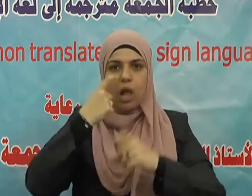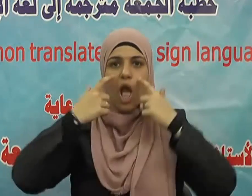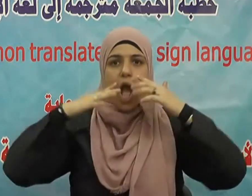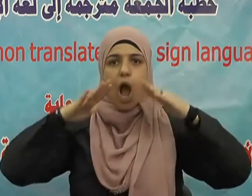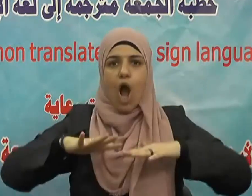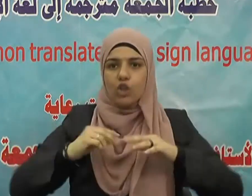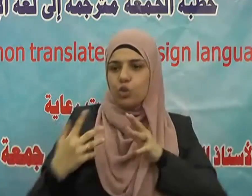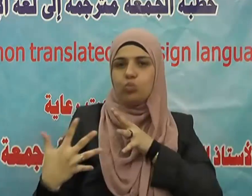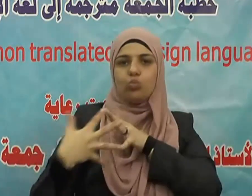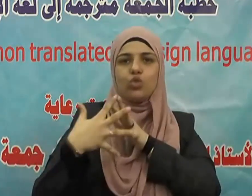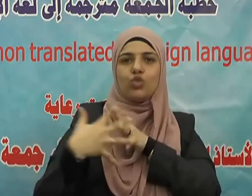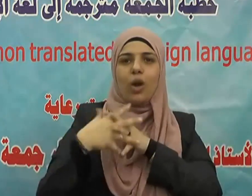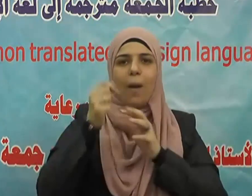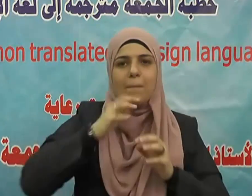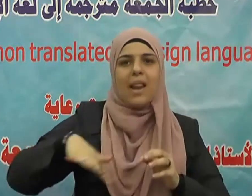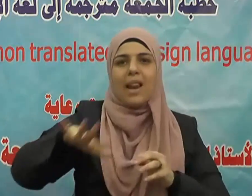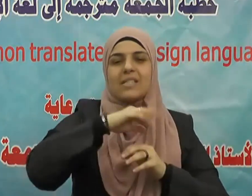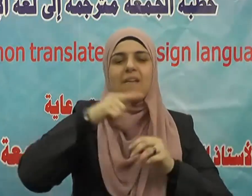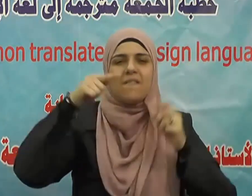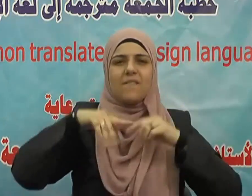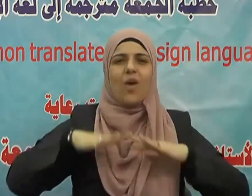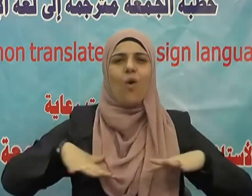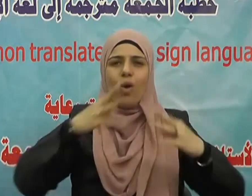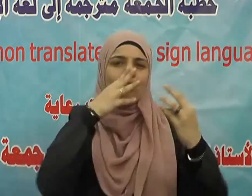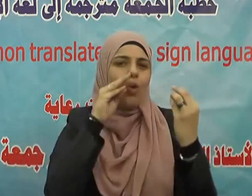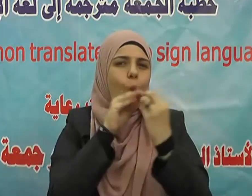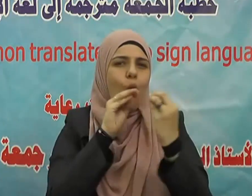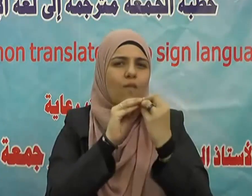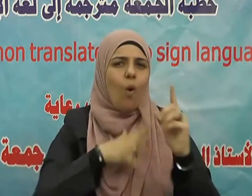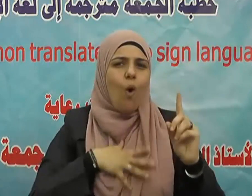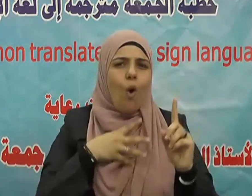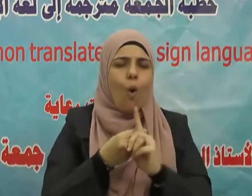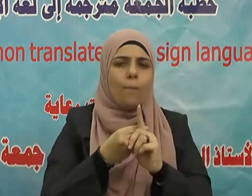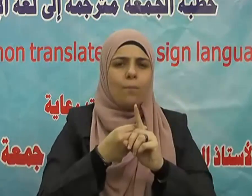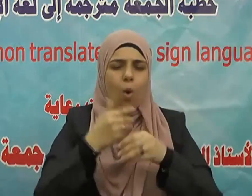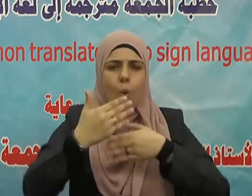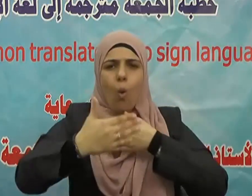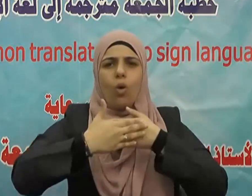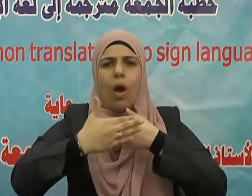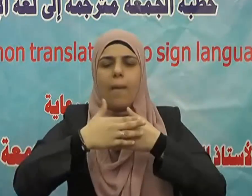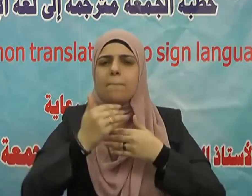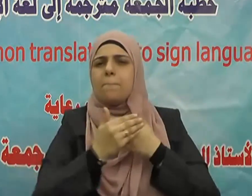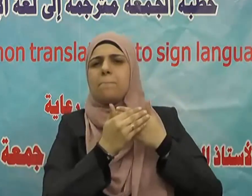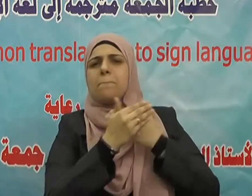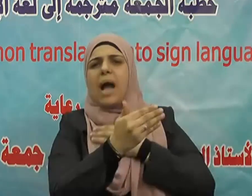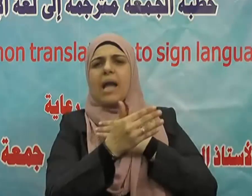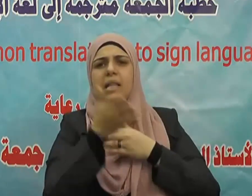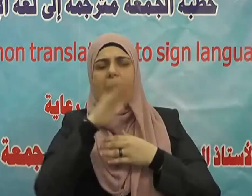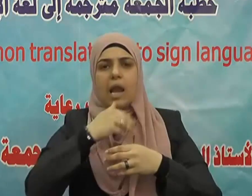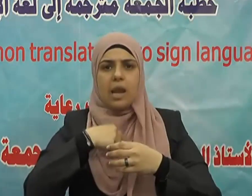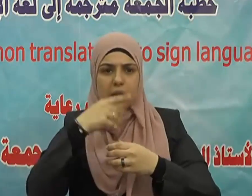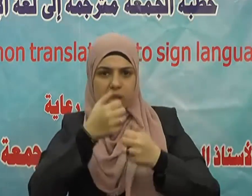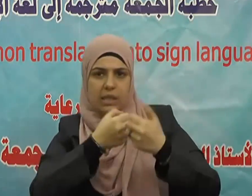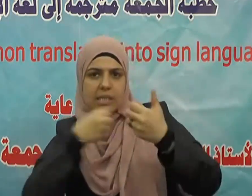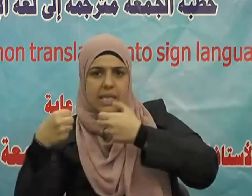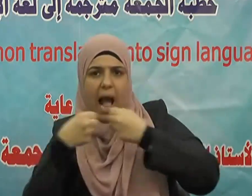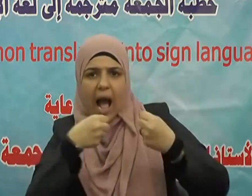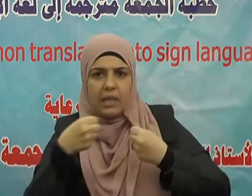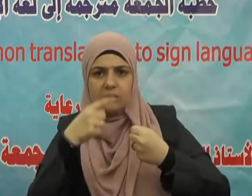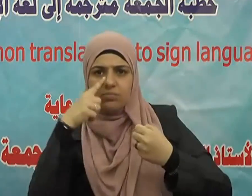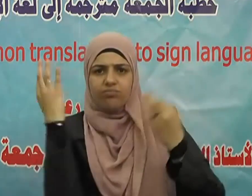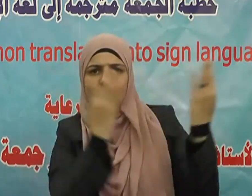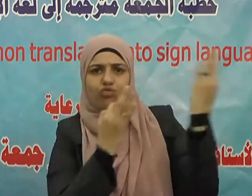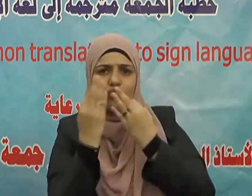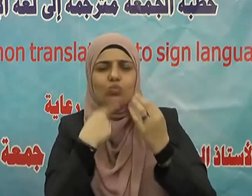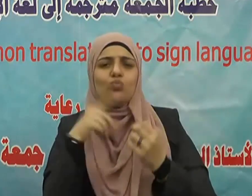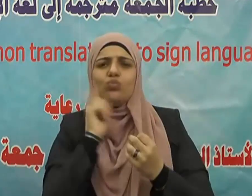أخويكم واتقوا الله لعلكم ترحمون فالإصلاح من أعظم القيم التي دعت إليها